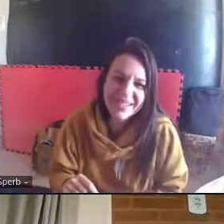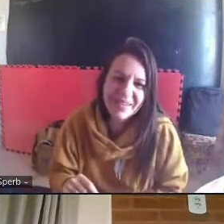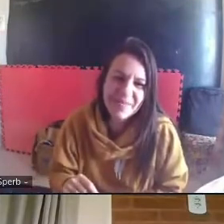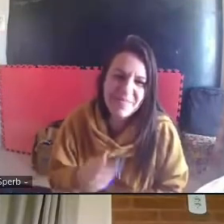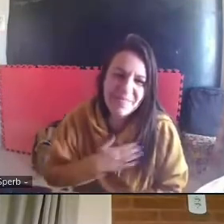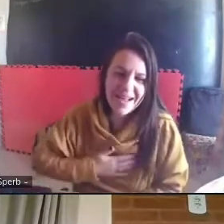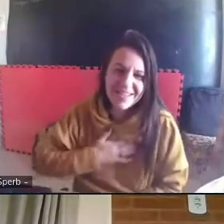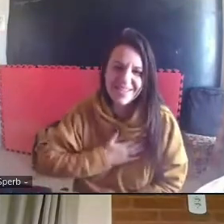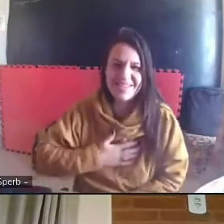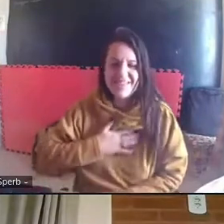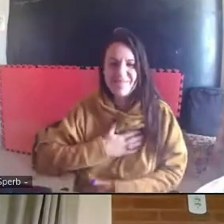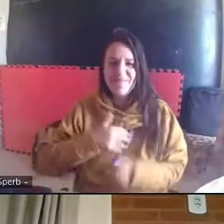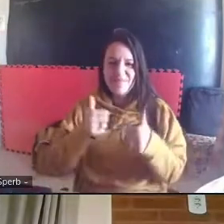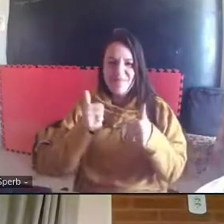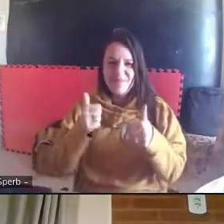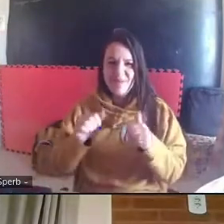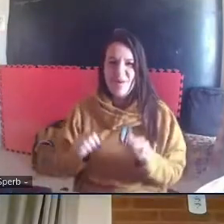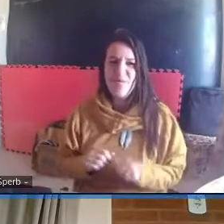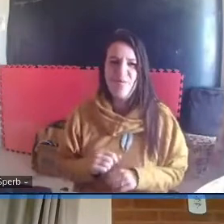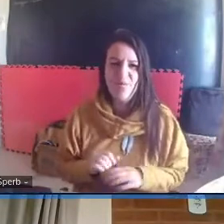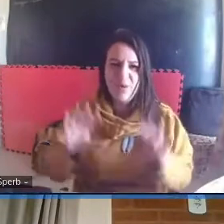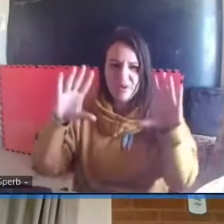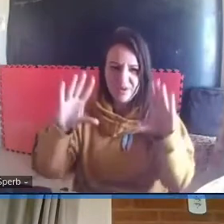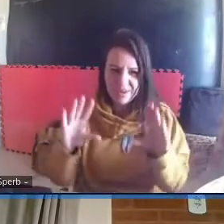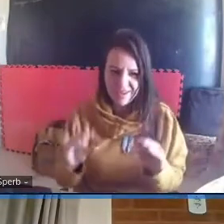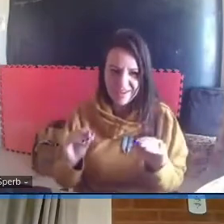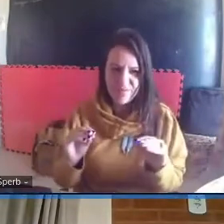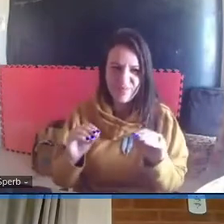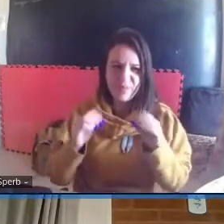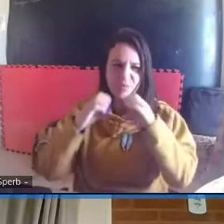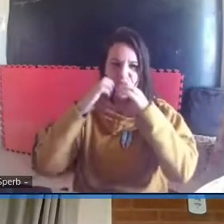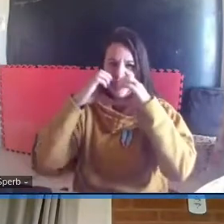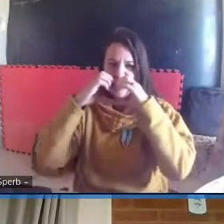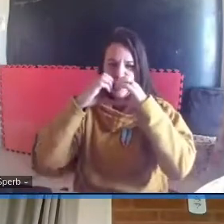musicalidade. Eu gostei muito, muito obrigado.